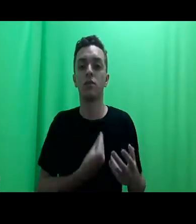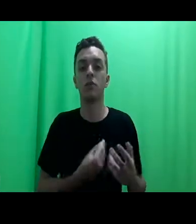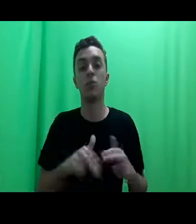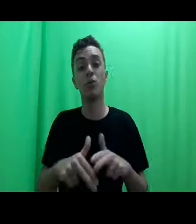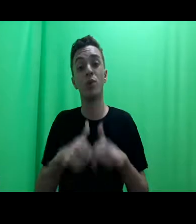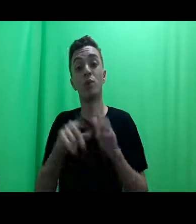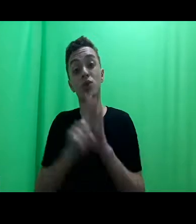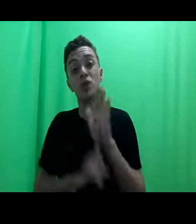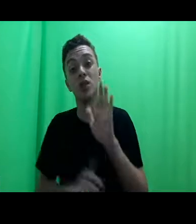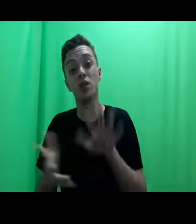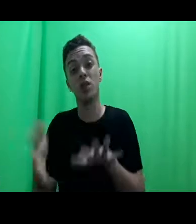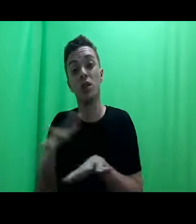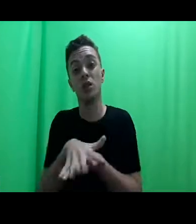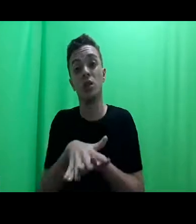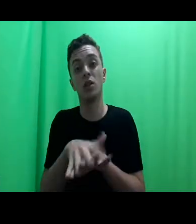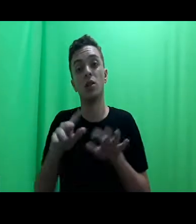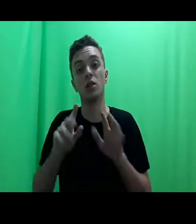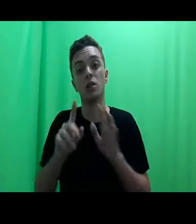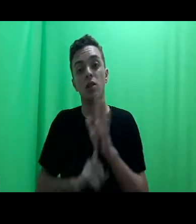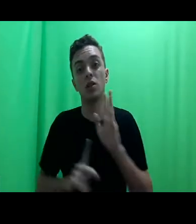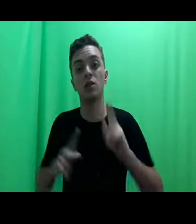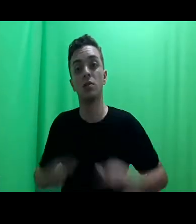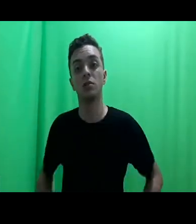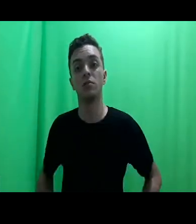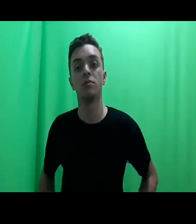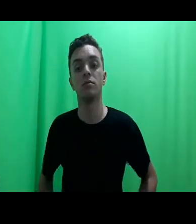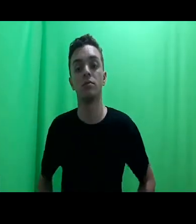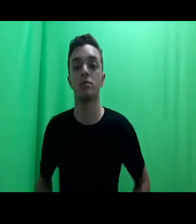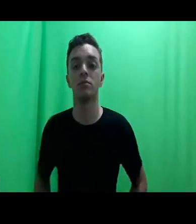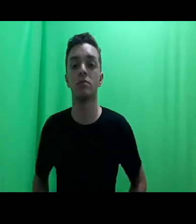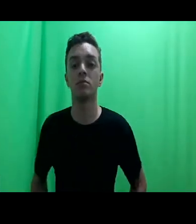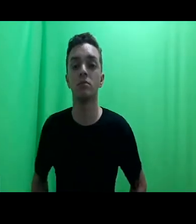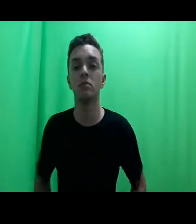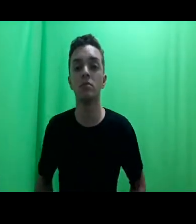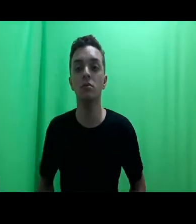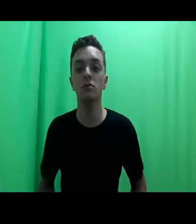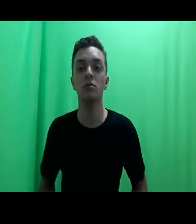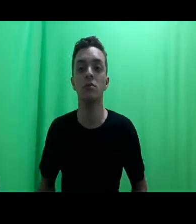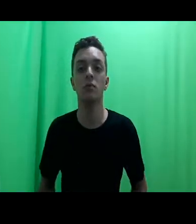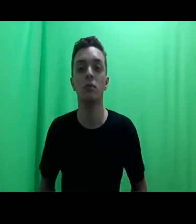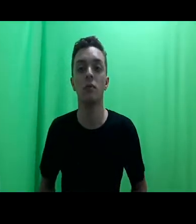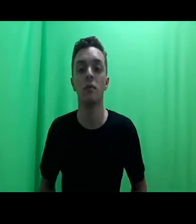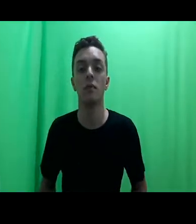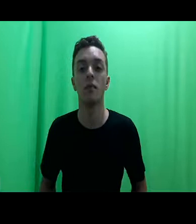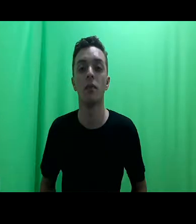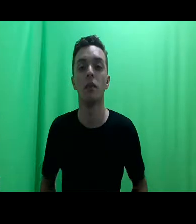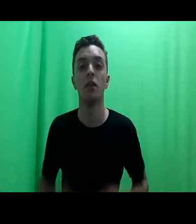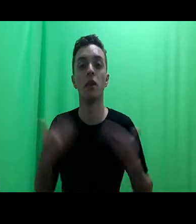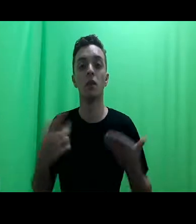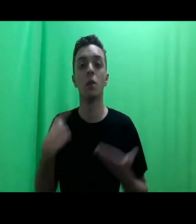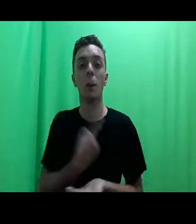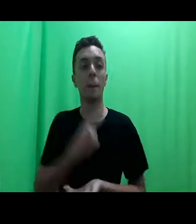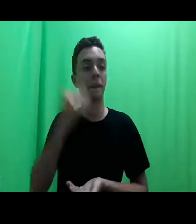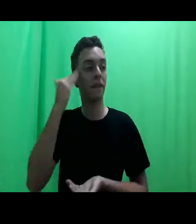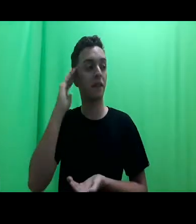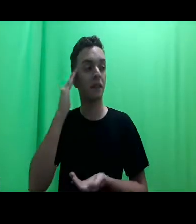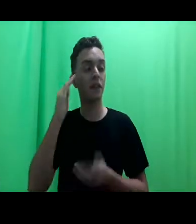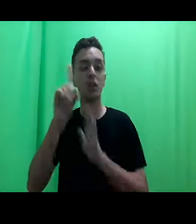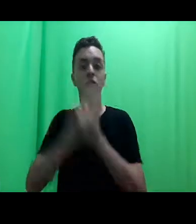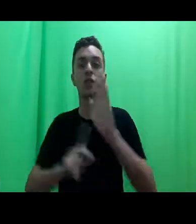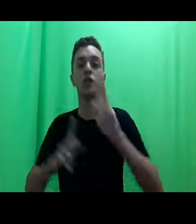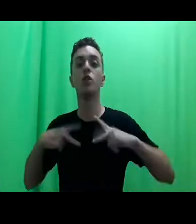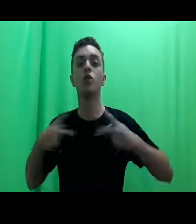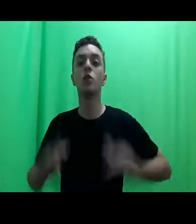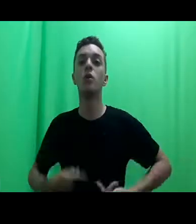inclusive pelos direitos humanos. Então, o que se deve entender como direitos humanos e como eles